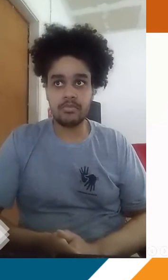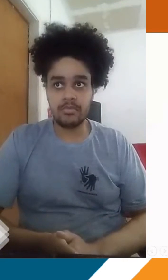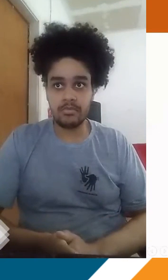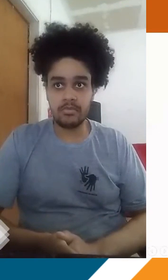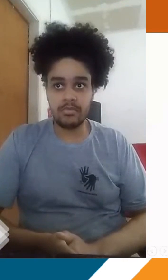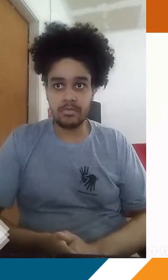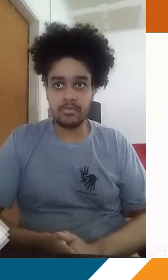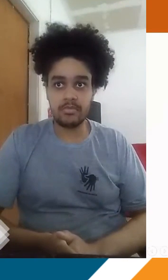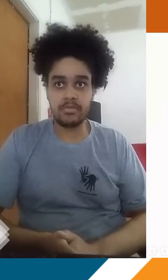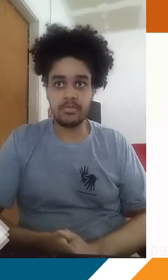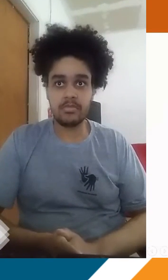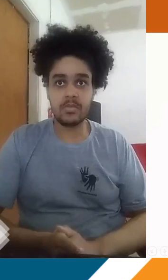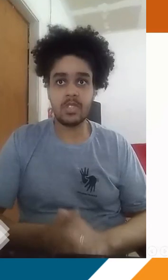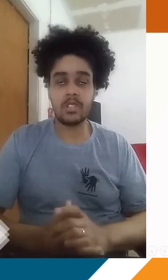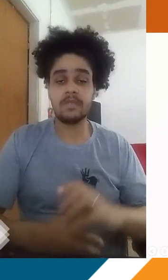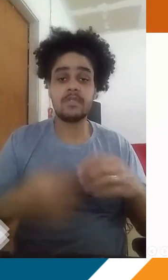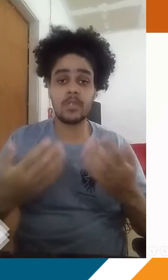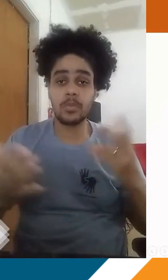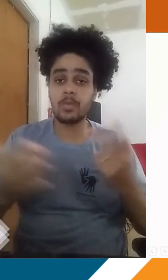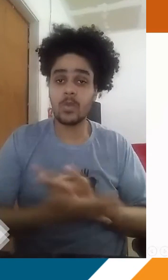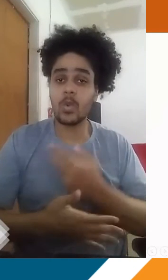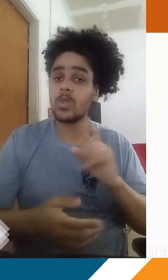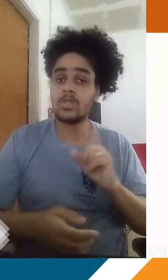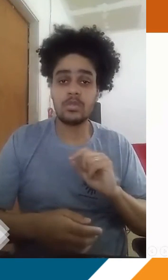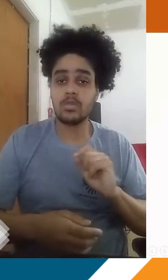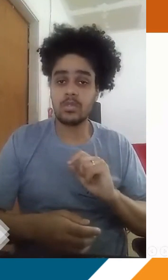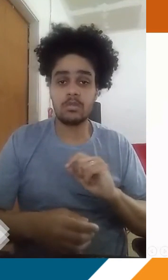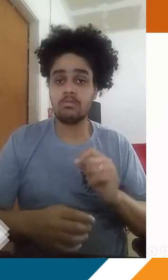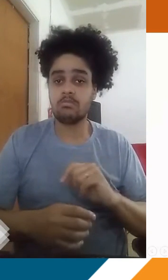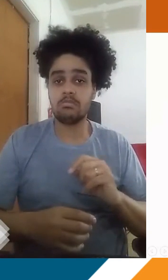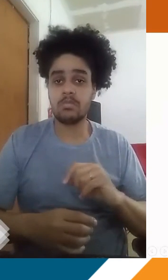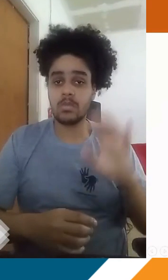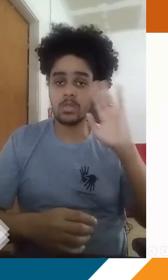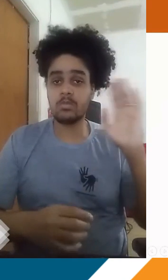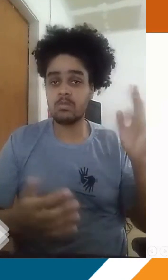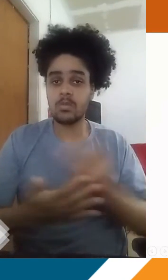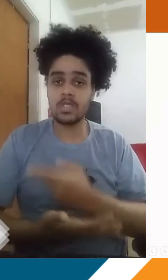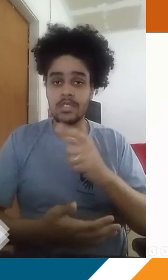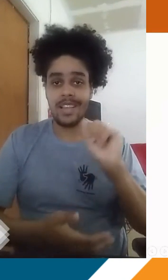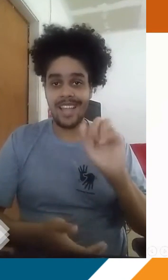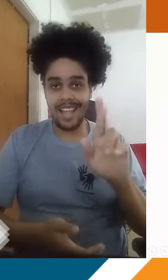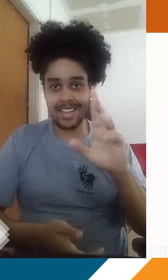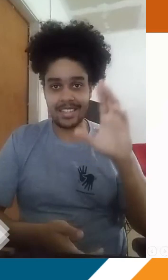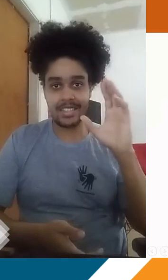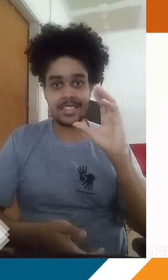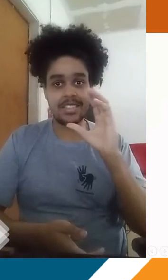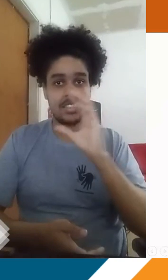mais elevadas, como vocês podem ver aqui. E o que acontece como consequência? A que esse ar quente